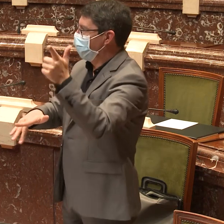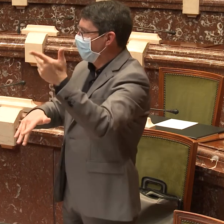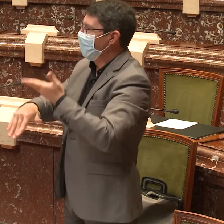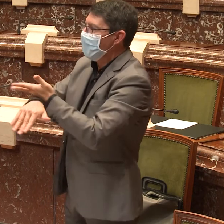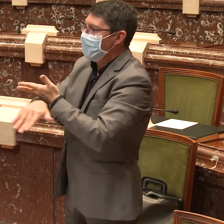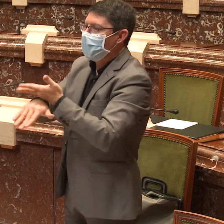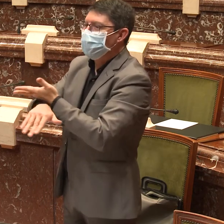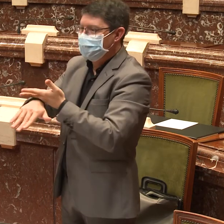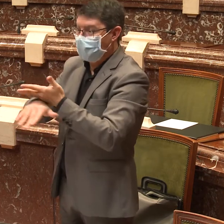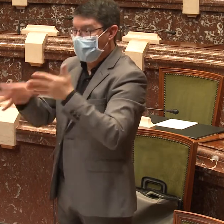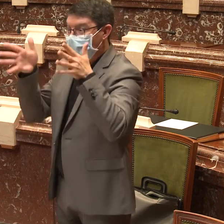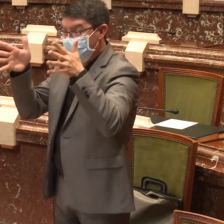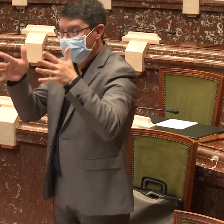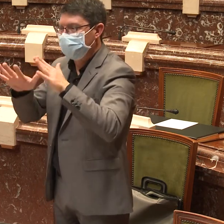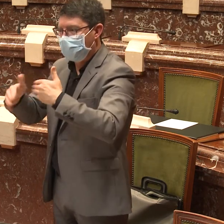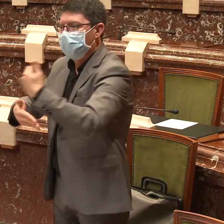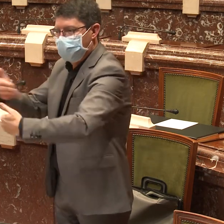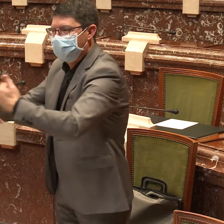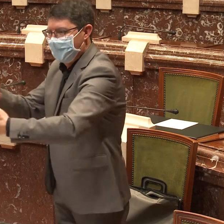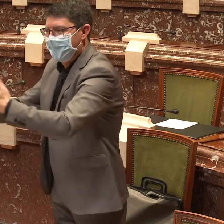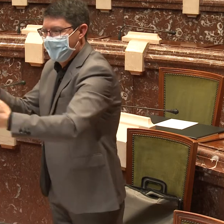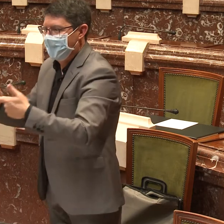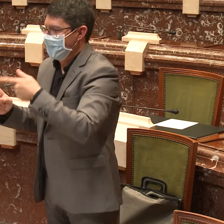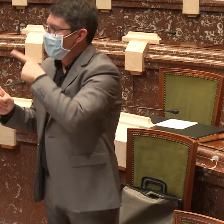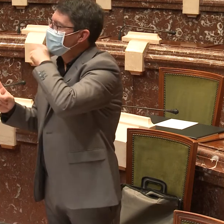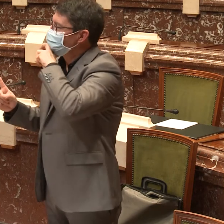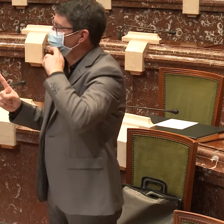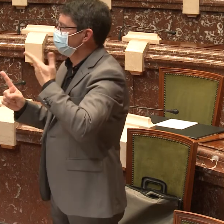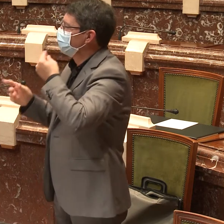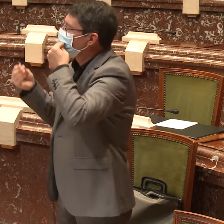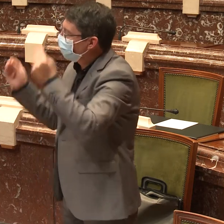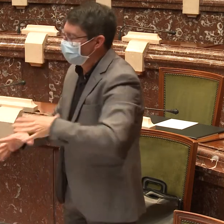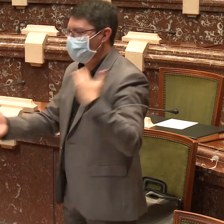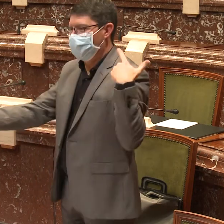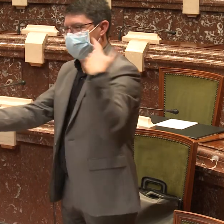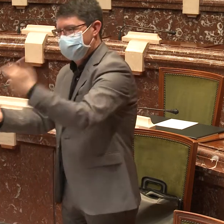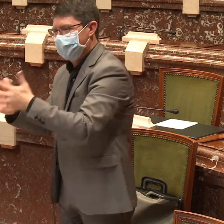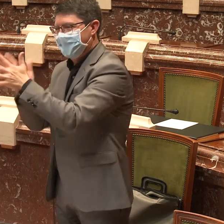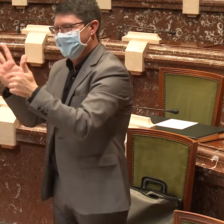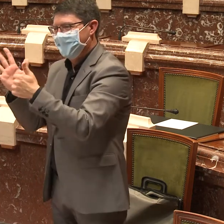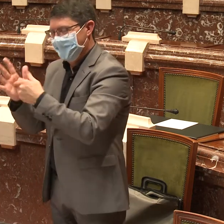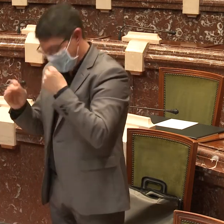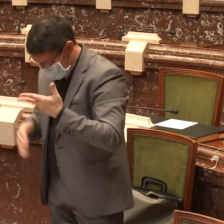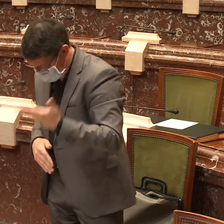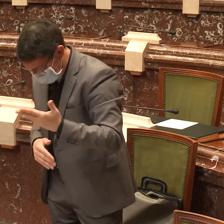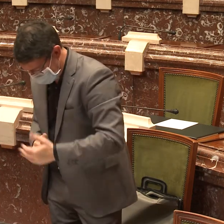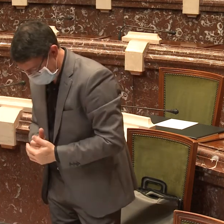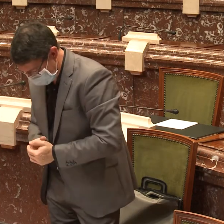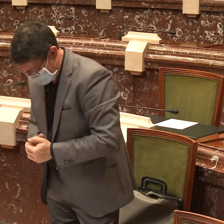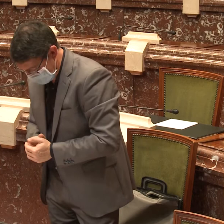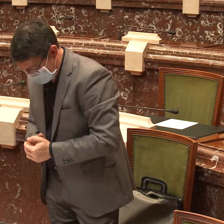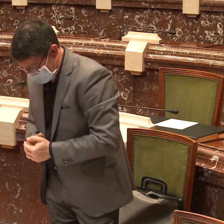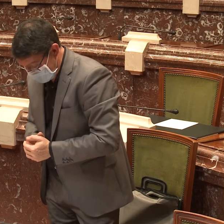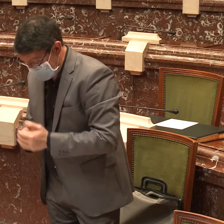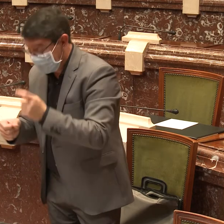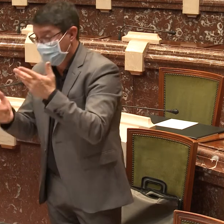igual que la lengua de signos, es nuestro patrimonio inmaterial y queremos que siga evolucionando, que siga conservándose. Es lo que